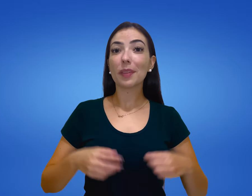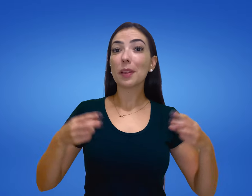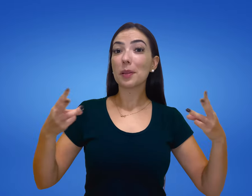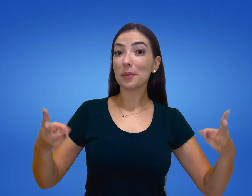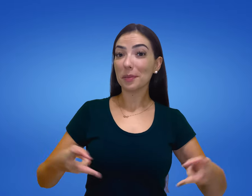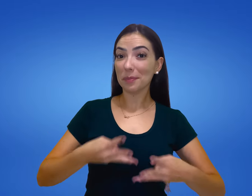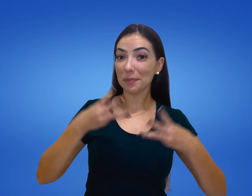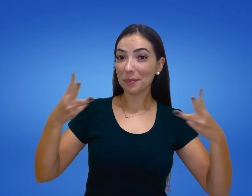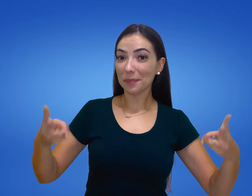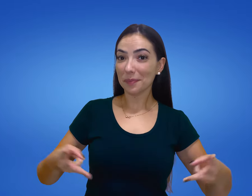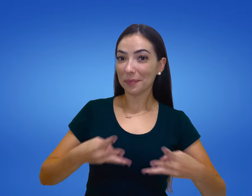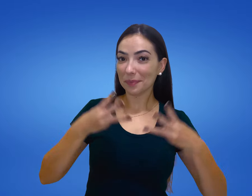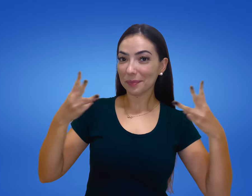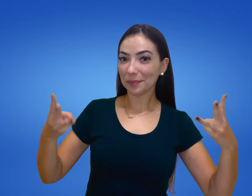Macarrão Macarrão